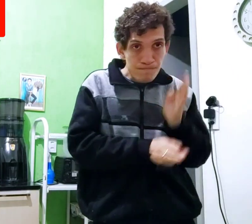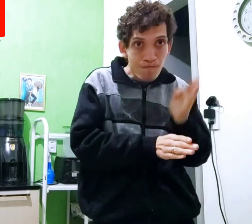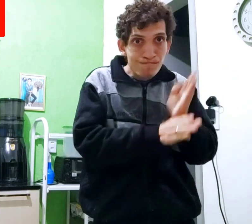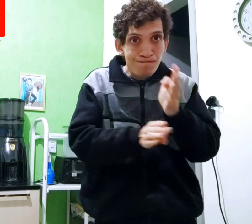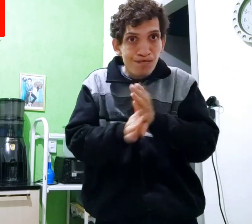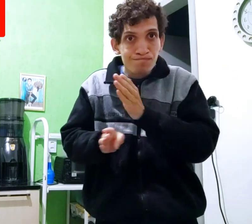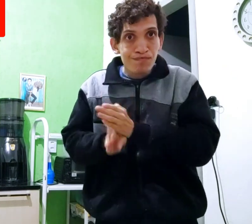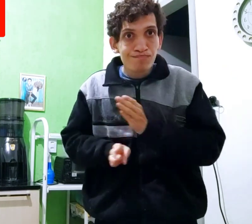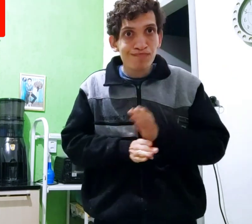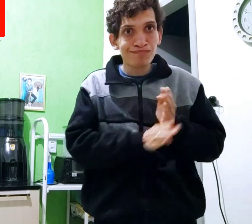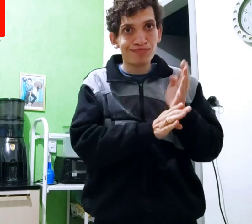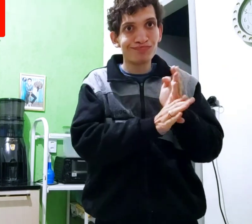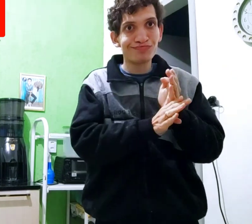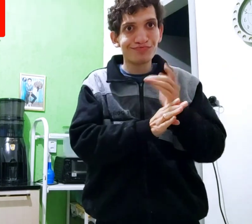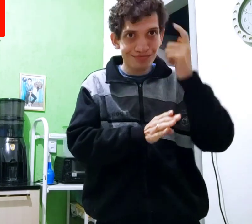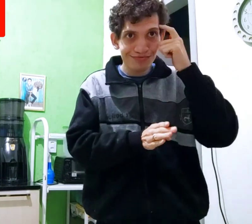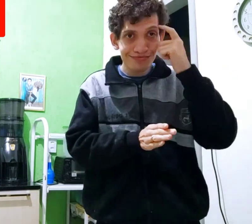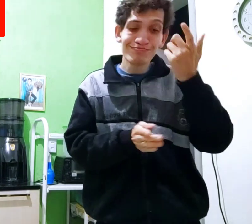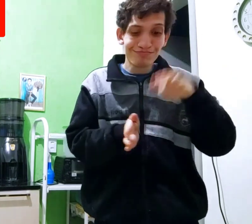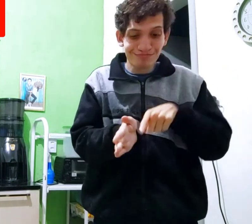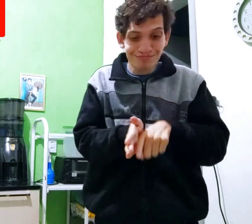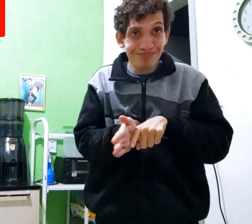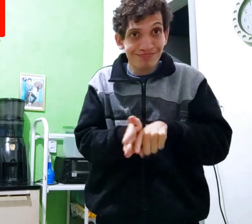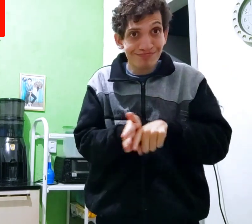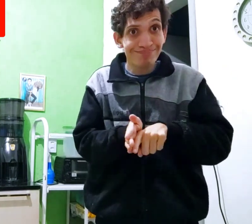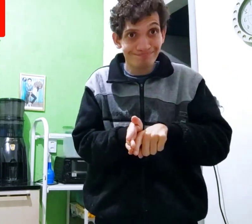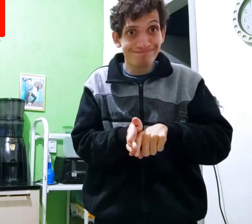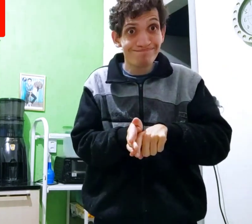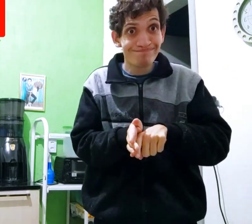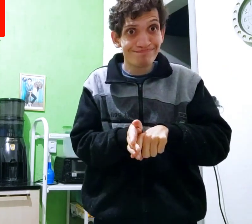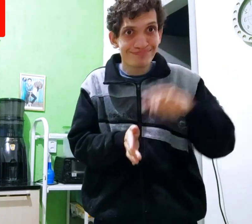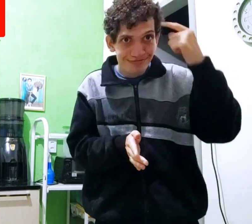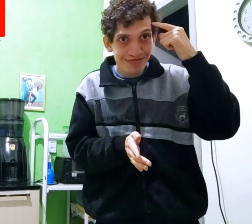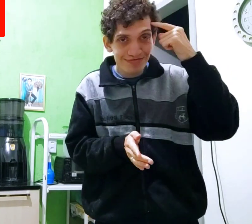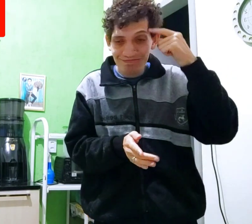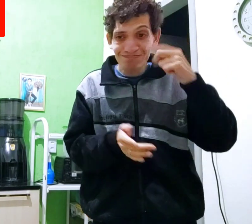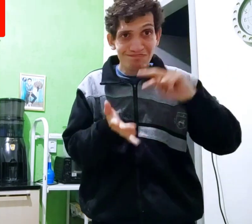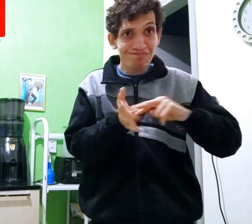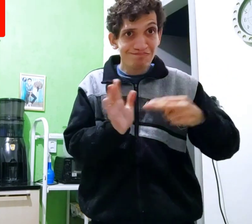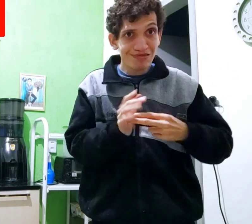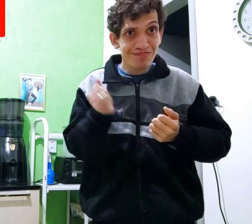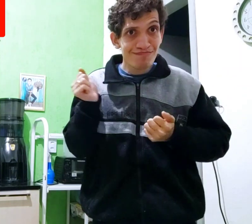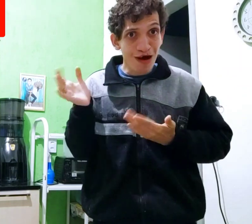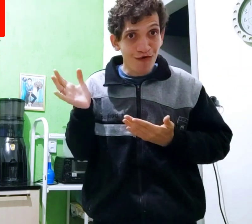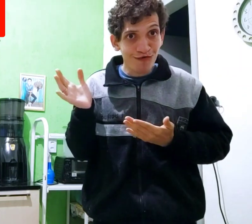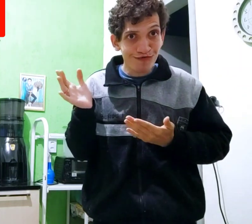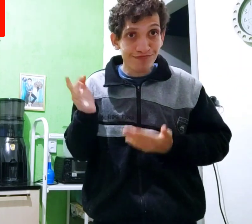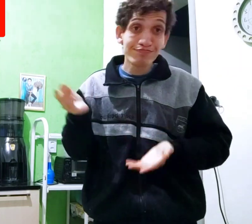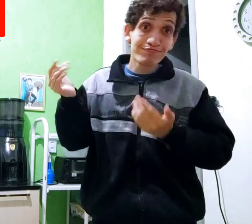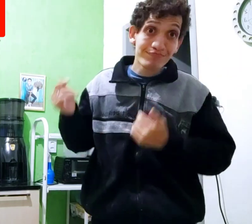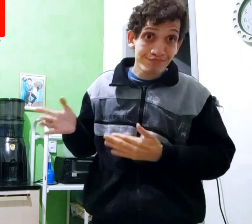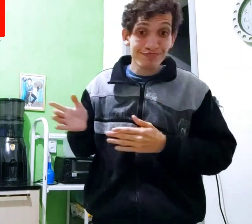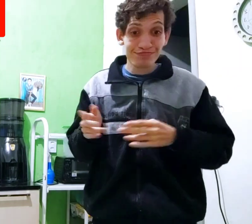vai encontrar vários, entendeu? examinar, pesquisar e o